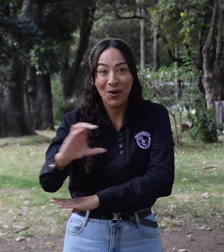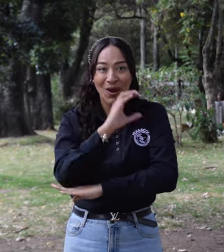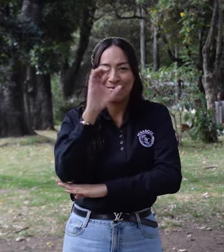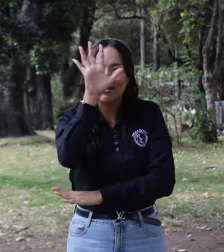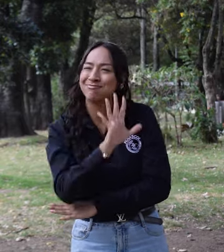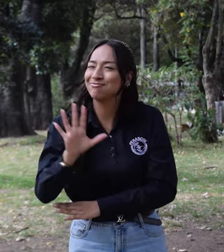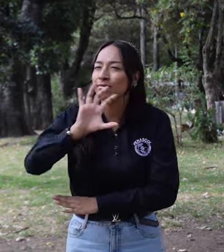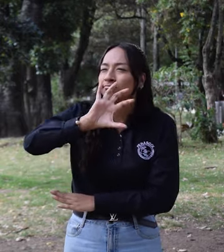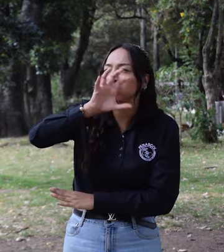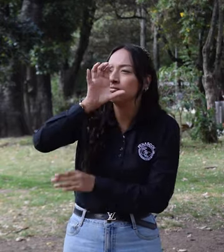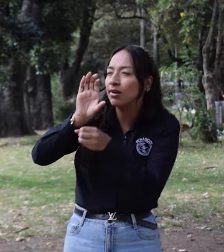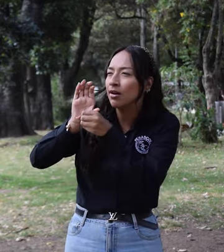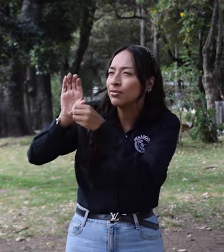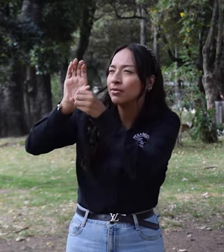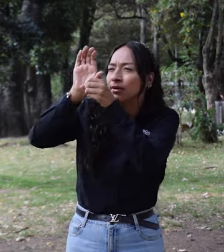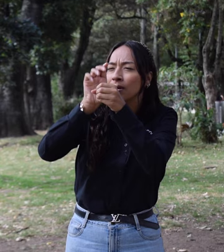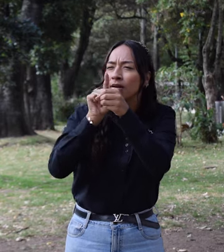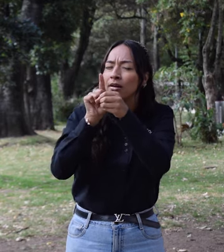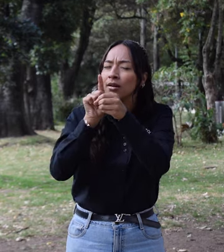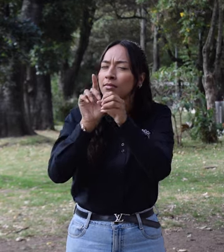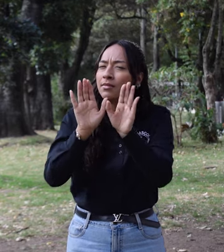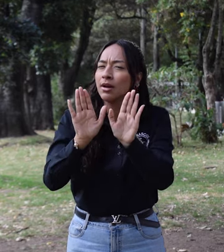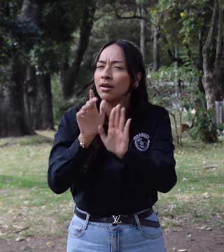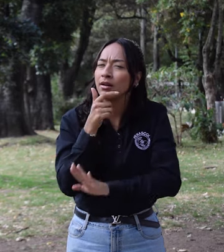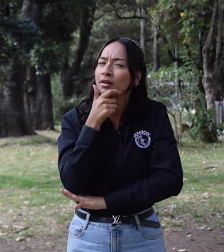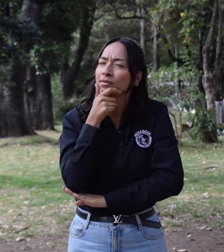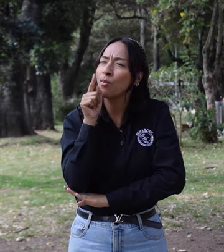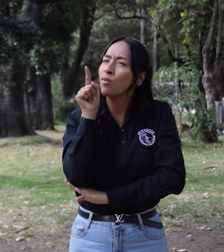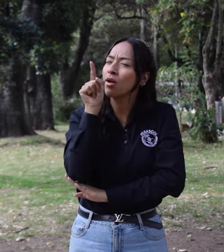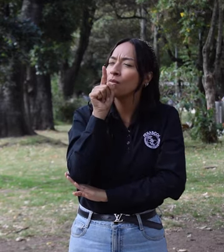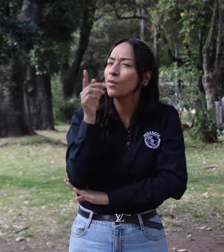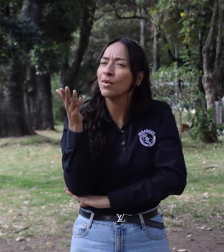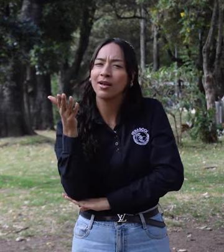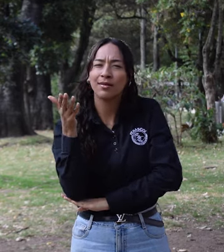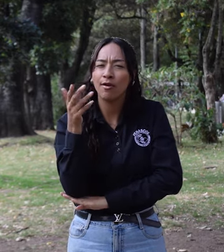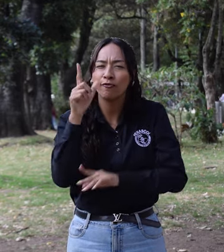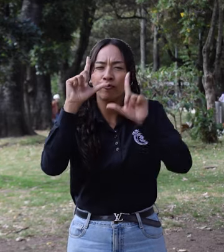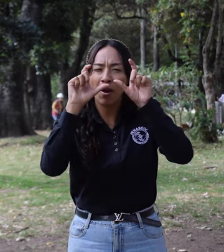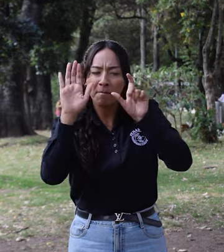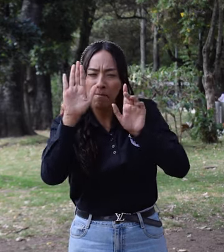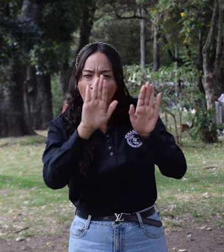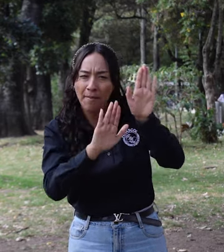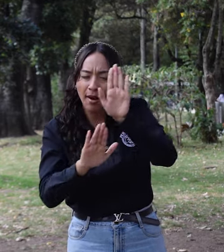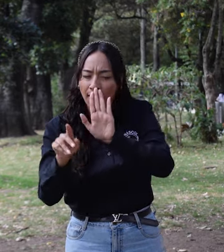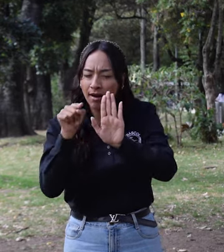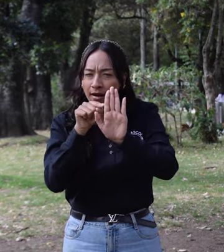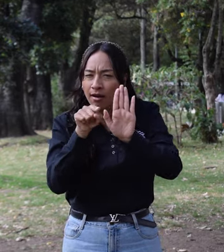en algunas regiones de Colombia. Con las siguientes imágenes, adivina qué ciudad estaremos